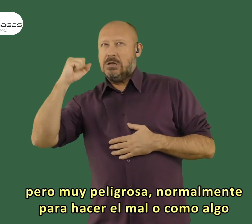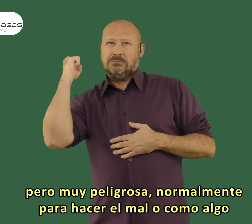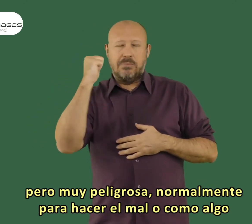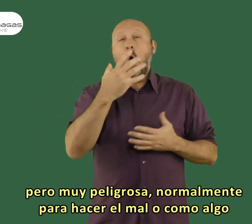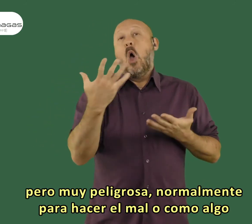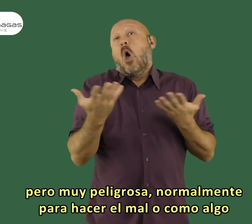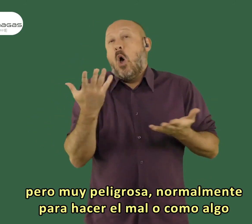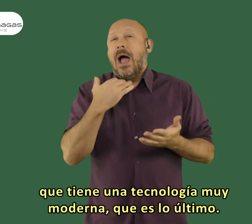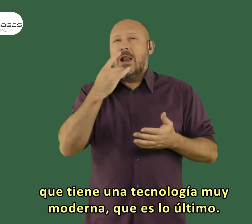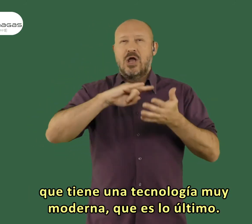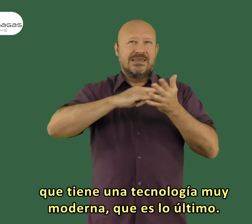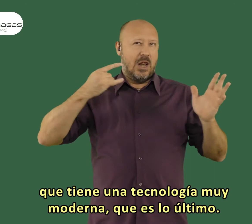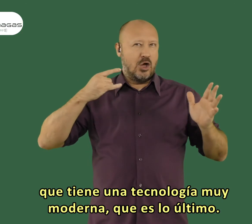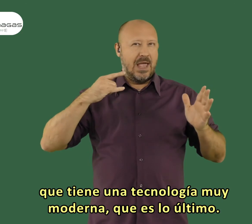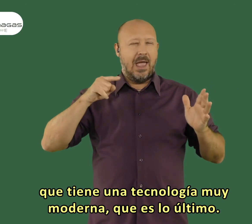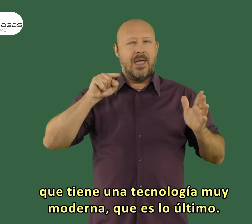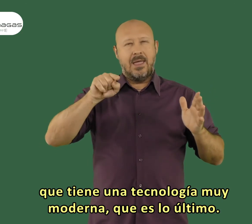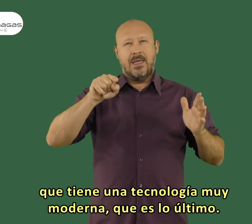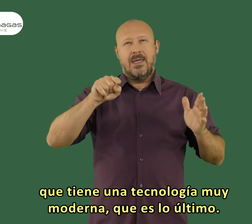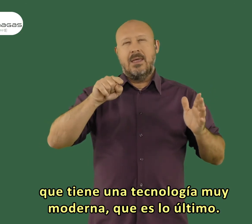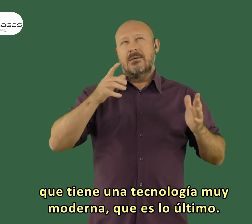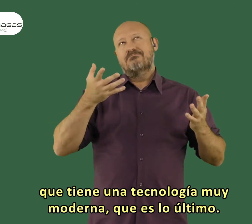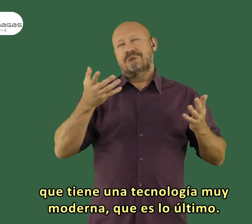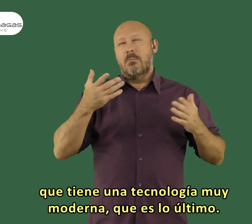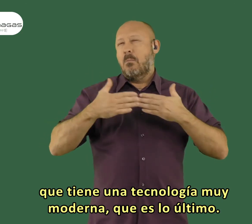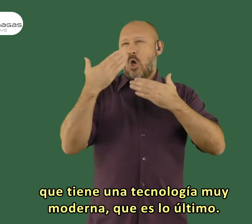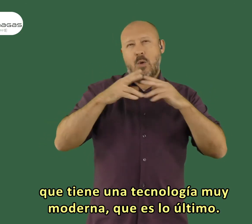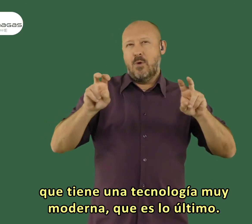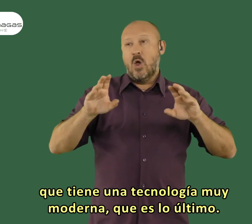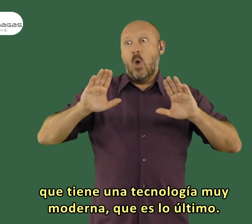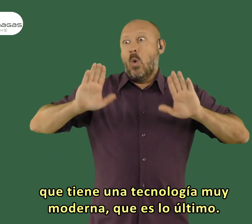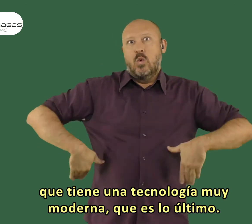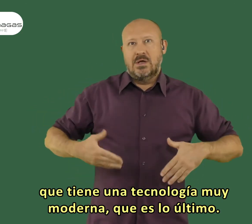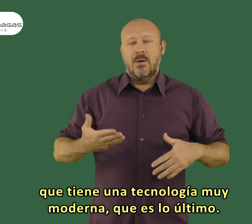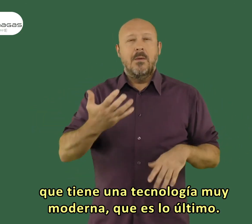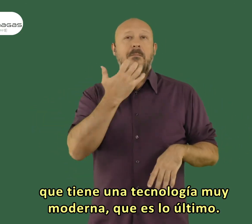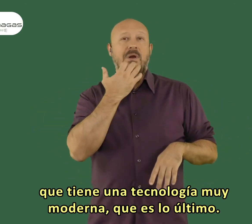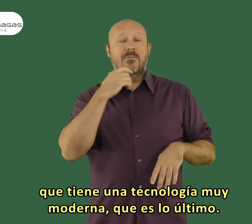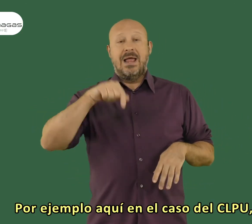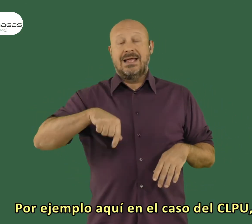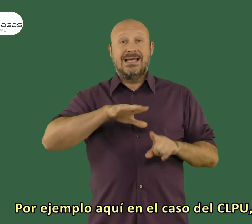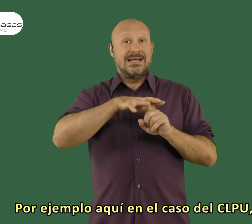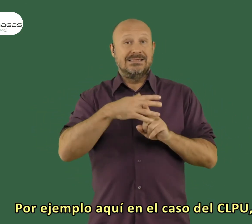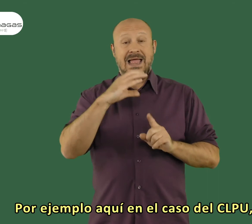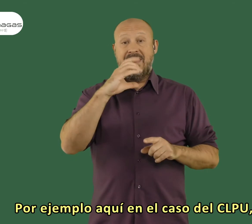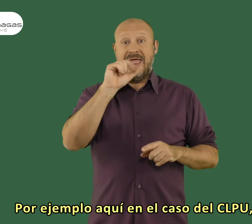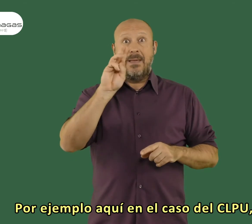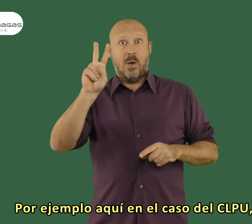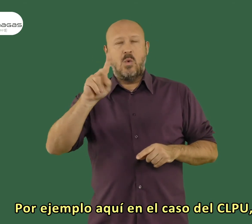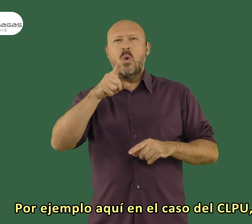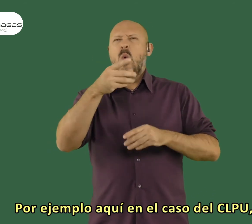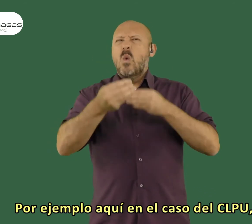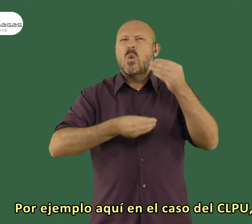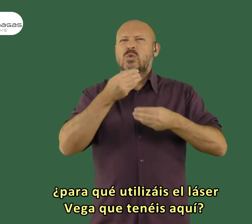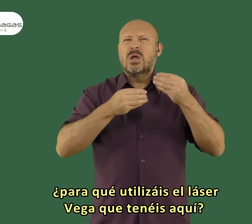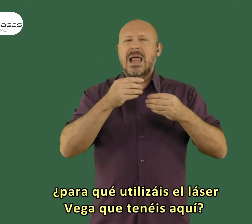hacer el mal o como algo que tiene una tecnología muy moderna que es lo último. Por ejemplo, aquí en el caso